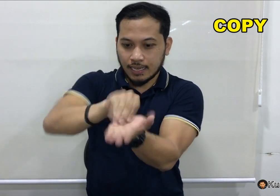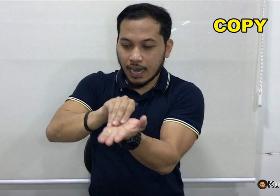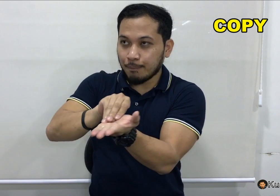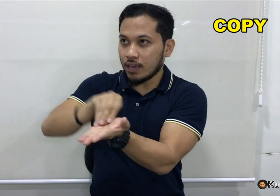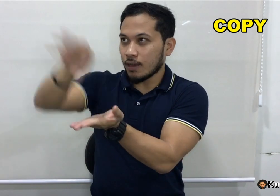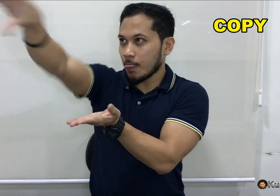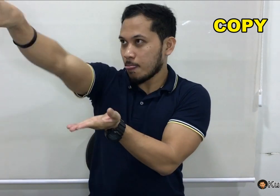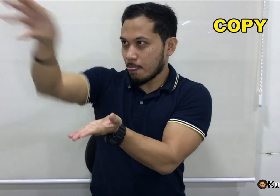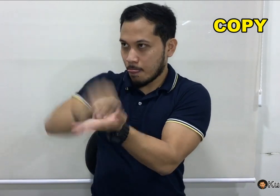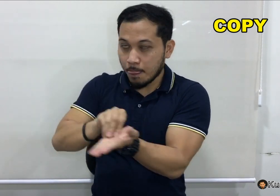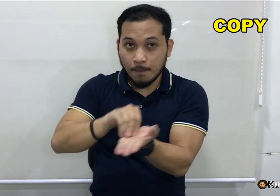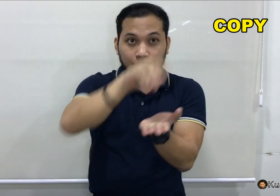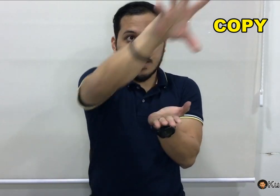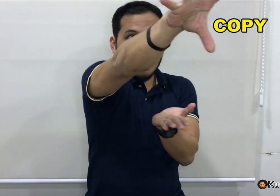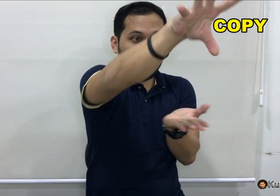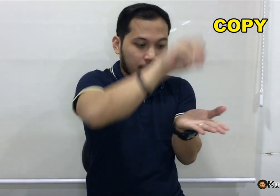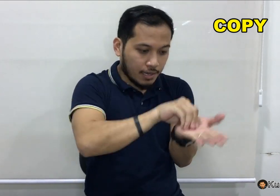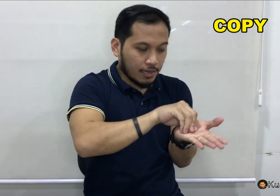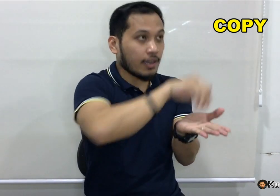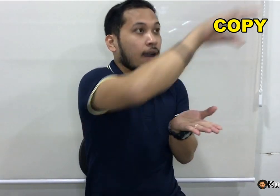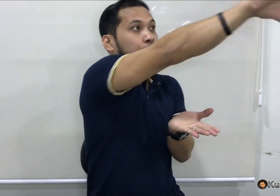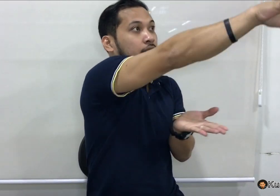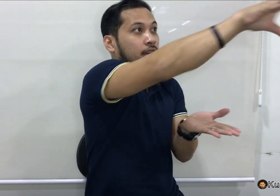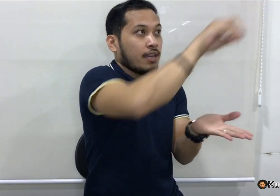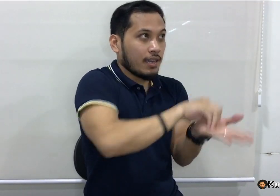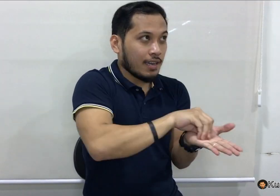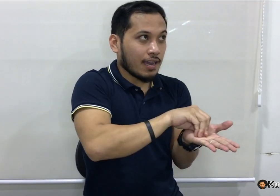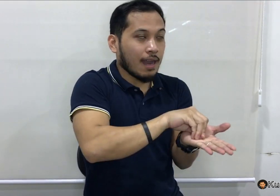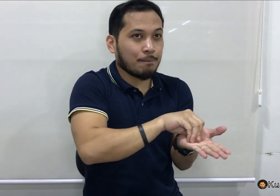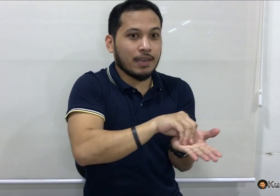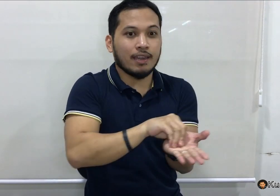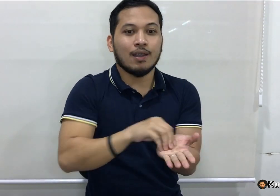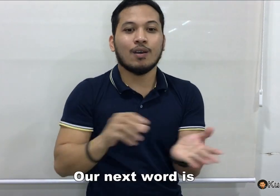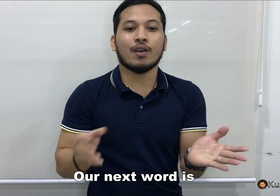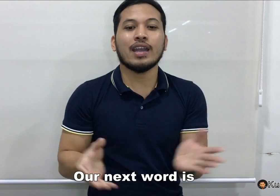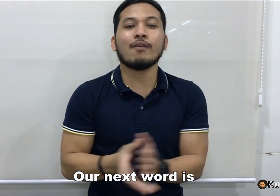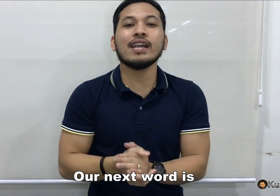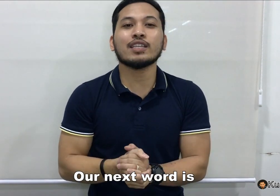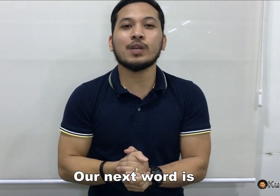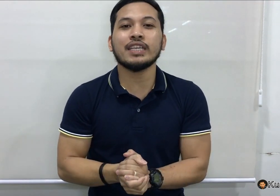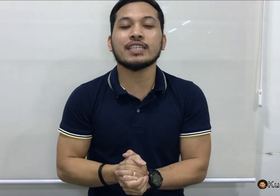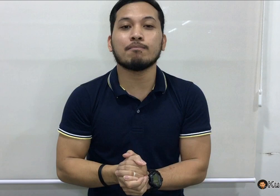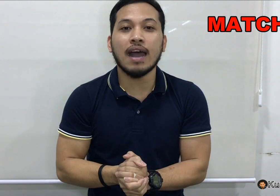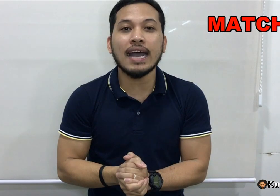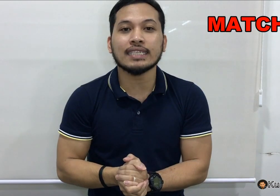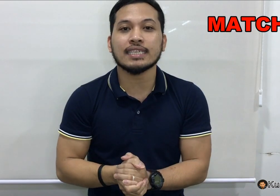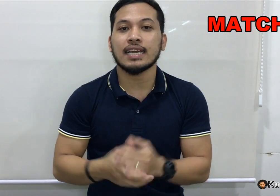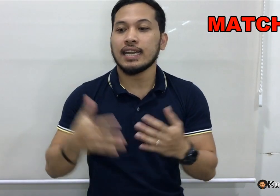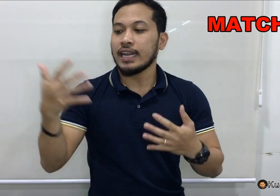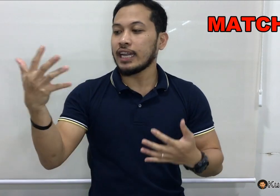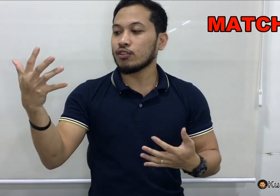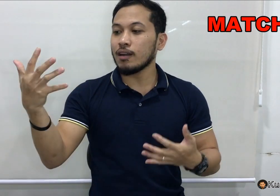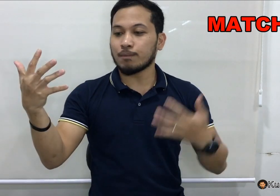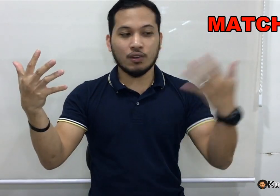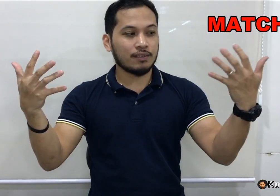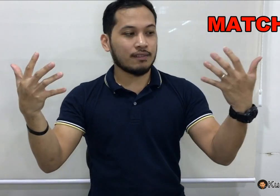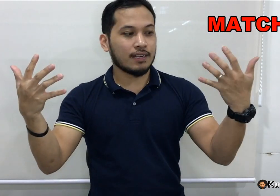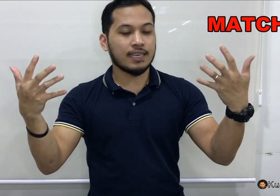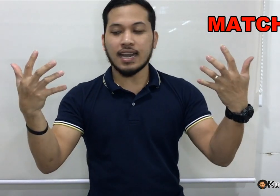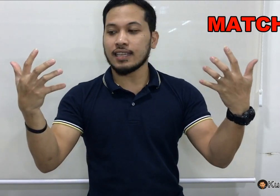Copy. Copy. Copy. Copy. Okay. Our next word is, Ito lang po. Ayan.